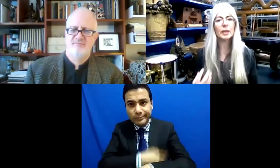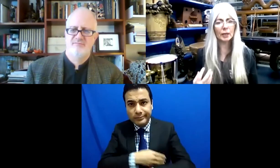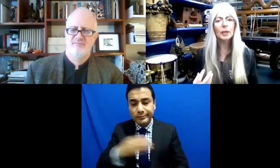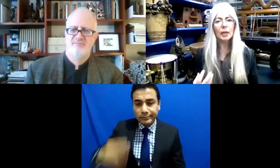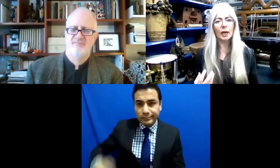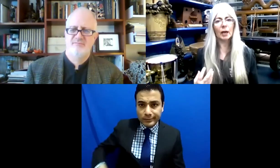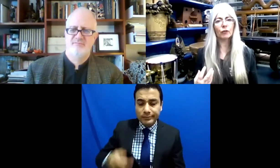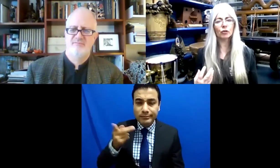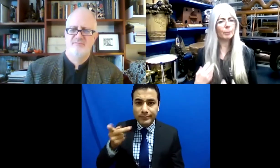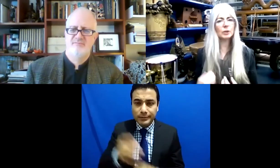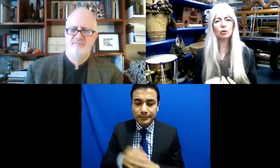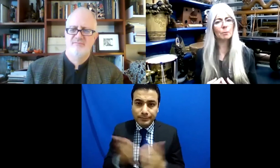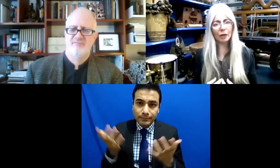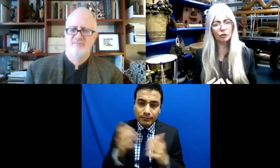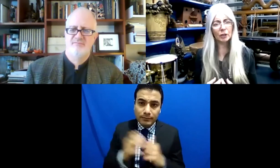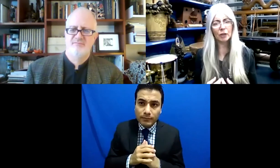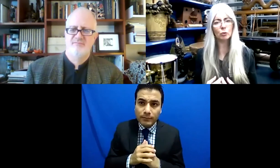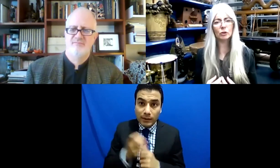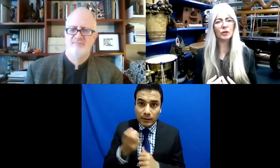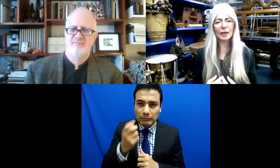eso era algo tan traumático.